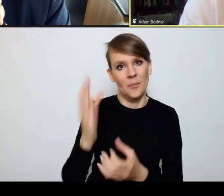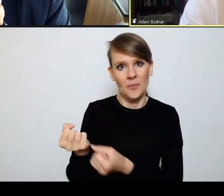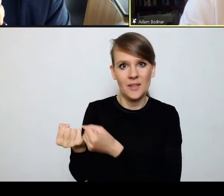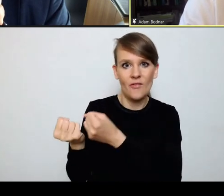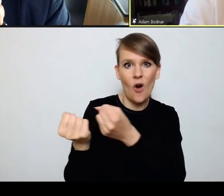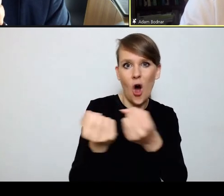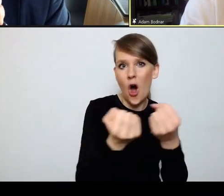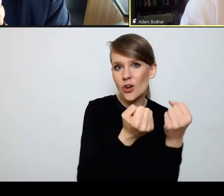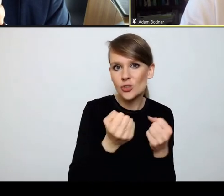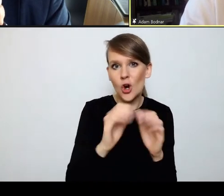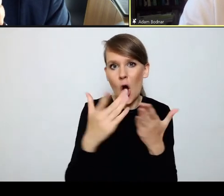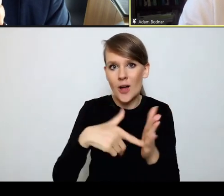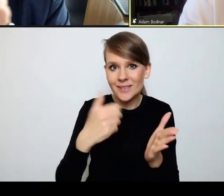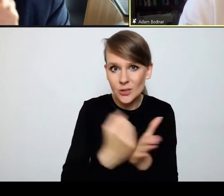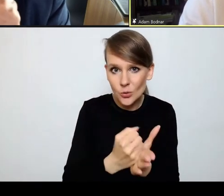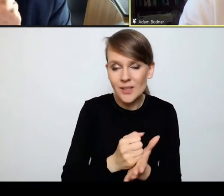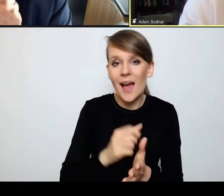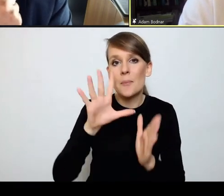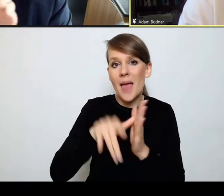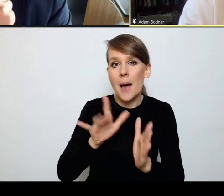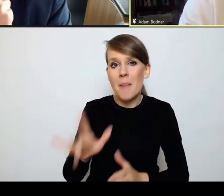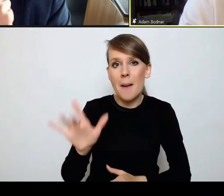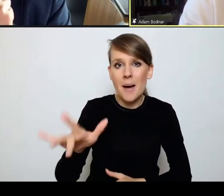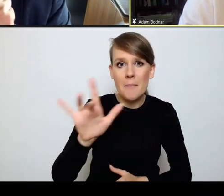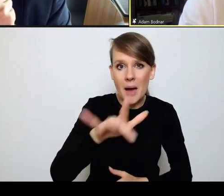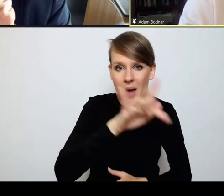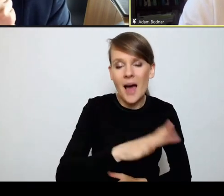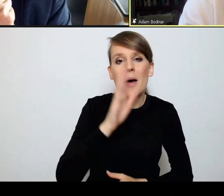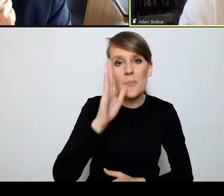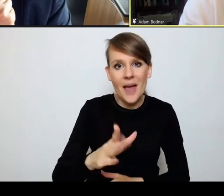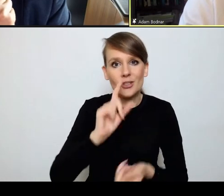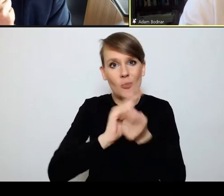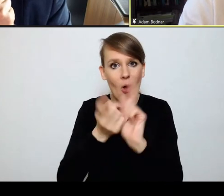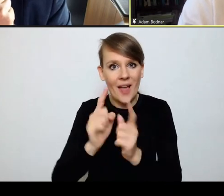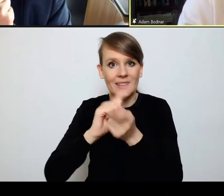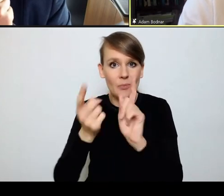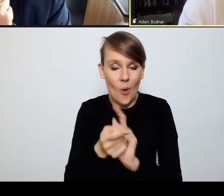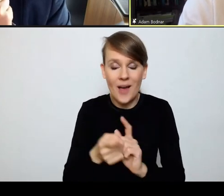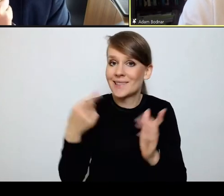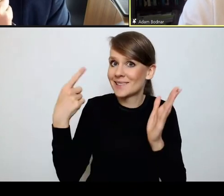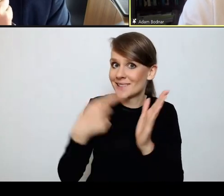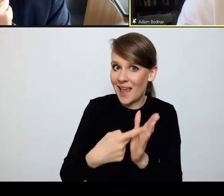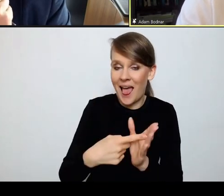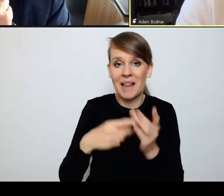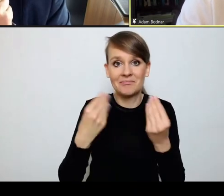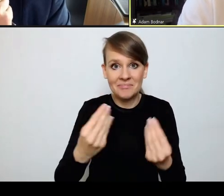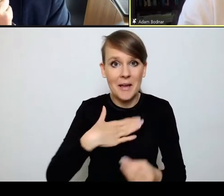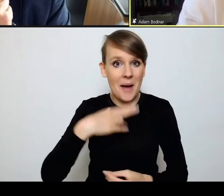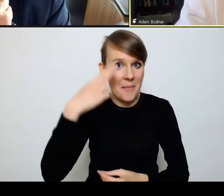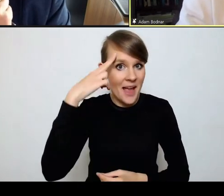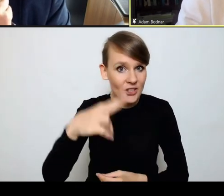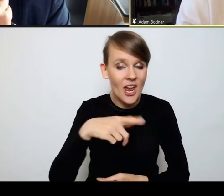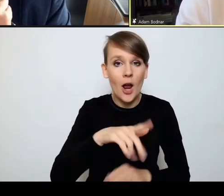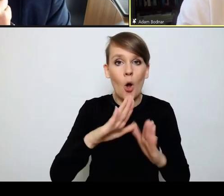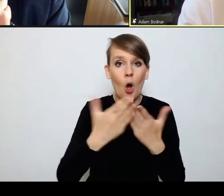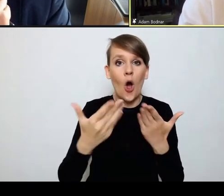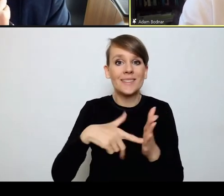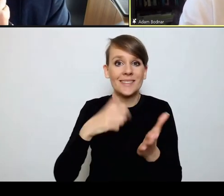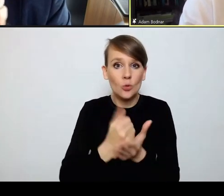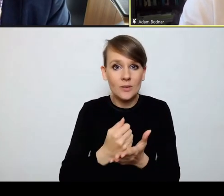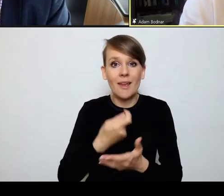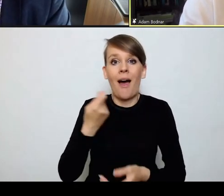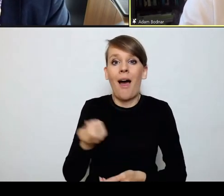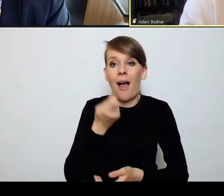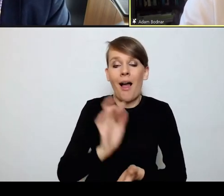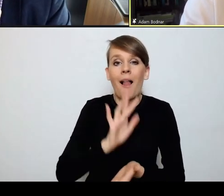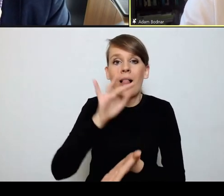przy tej okazji w różnych miastach będą się odbywały spotkania. Także cel absolutnie szczytny. Miejmy nadzieję, że ta Konstytucja przyjeżdżająca do danego miasta